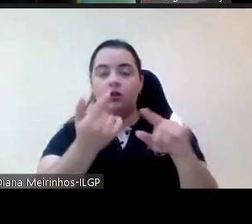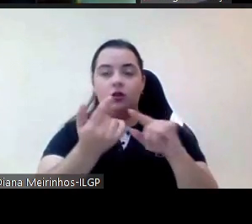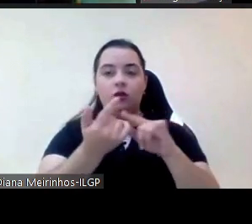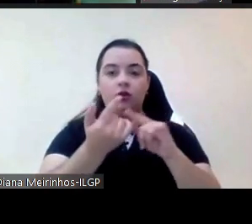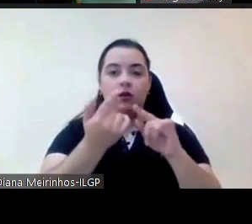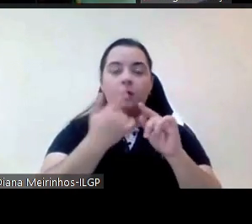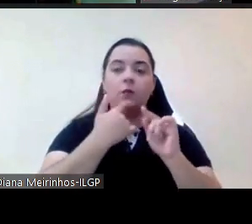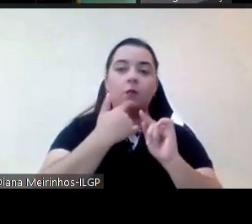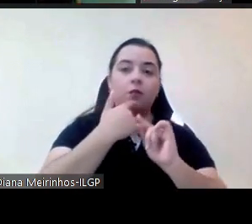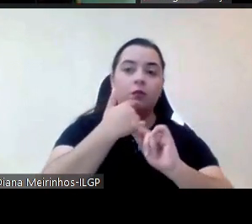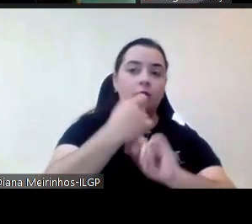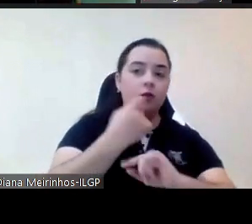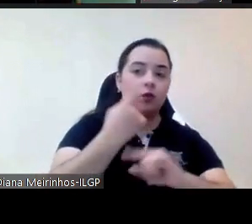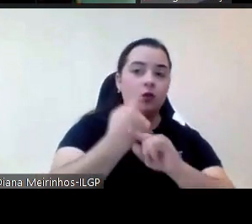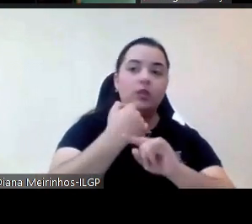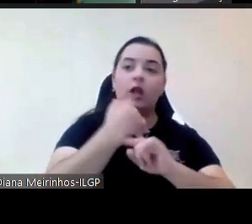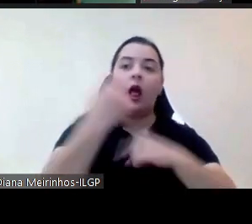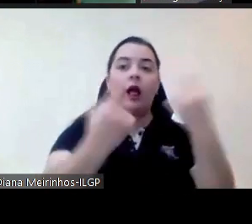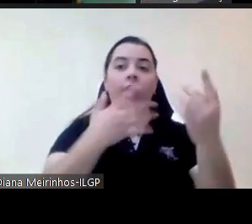vontade de intervir